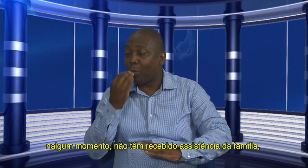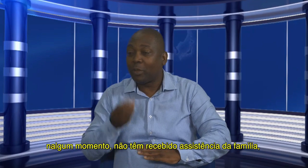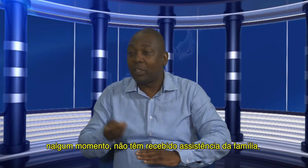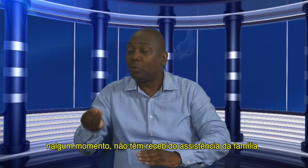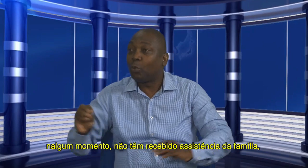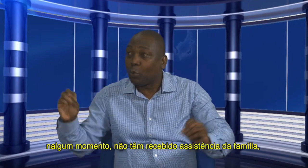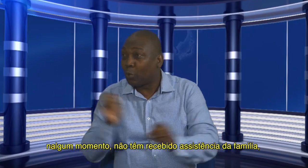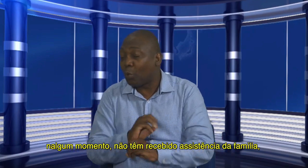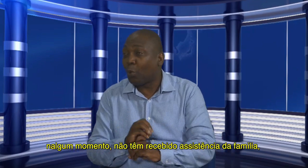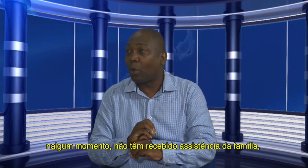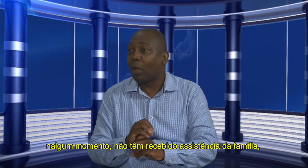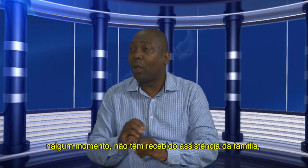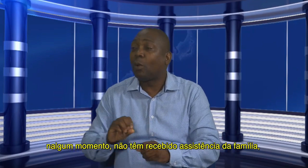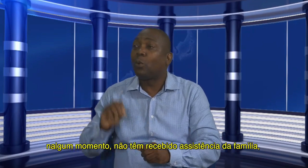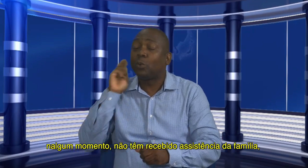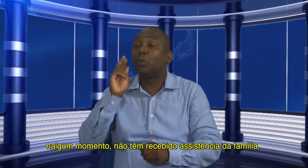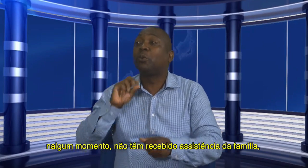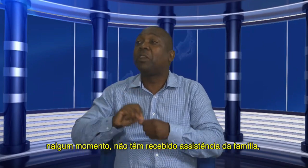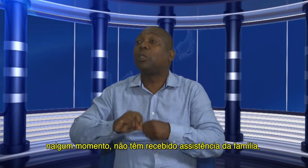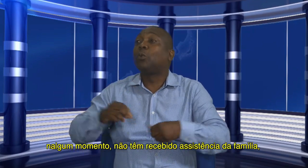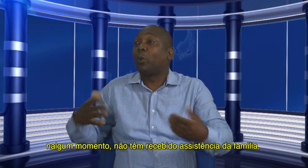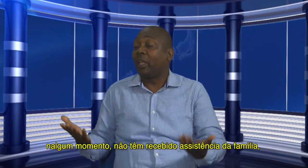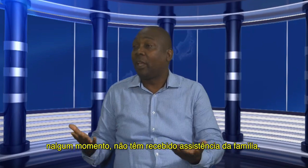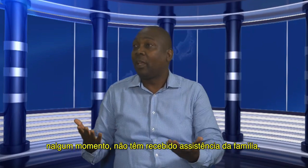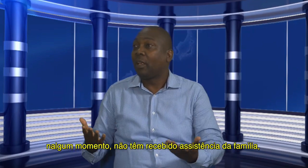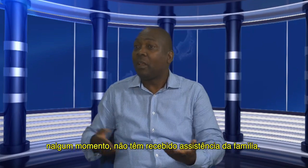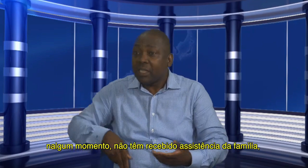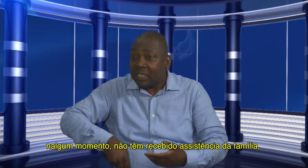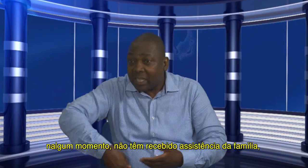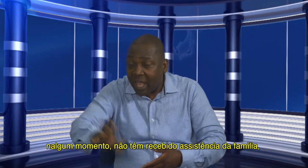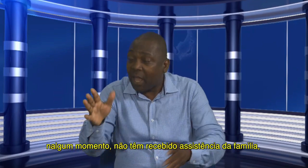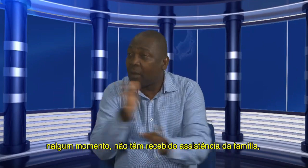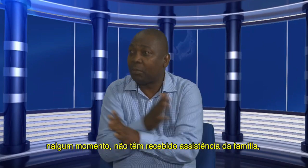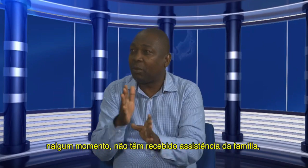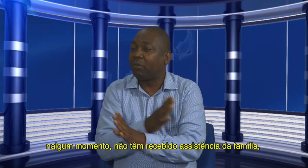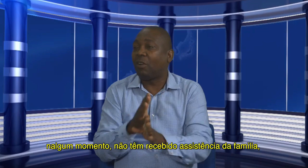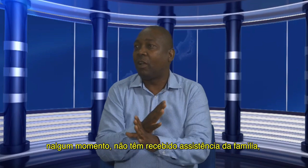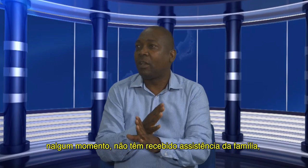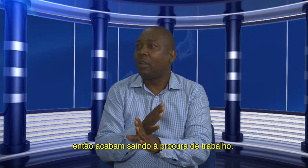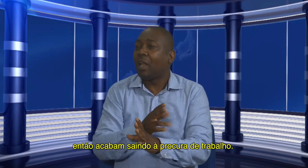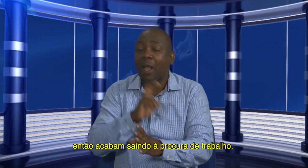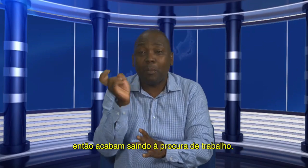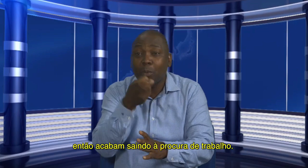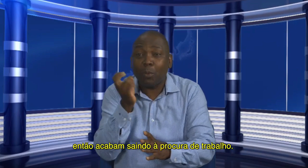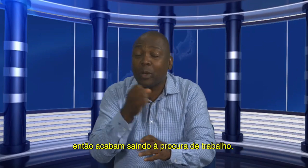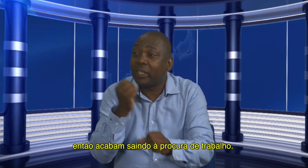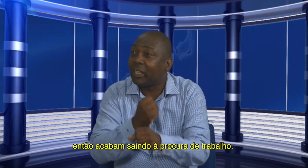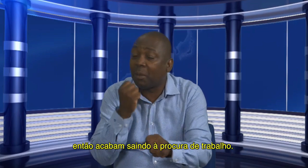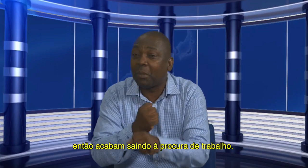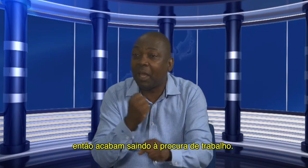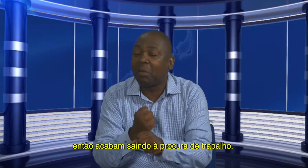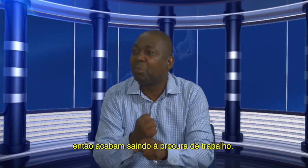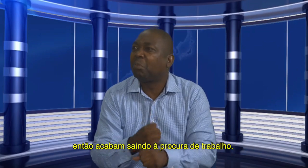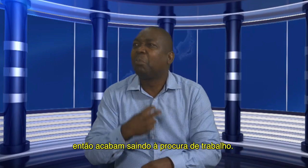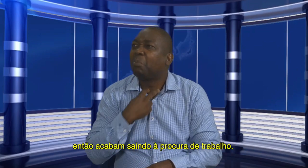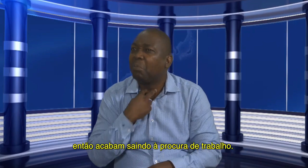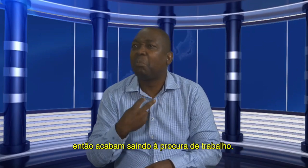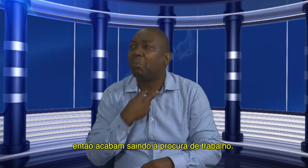Em algum momento não são dados pela assistência em termos de alimentação, então as pessoas acabam saindo à procura de trabalho,